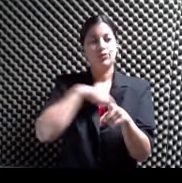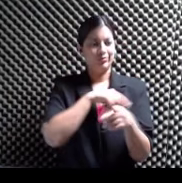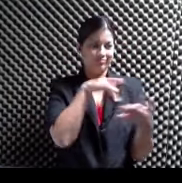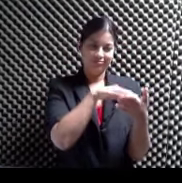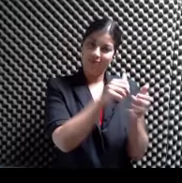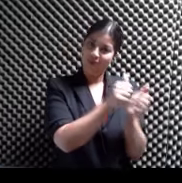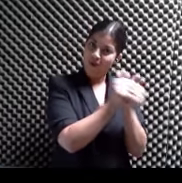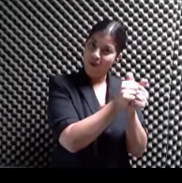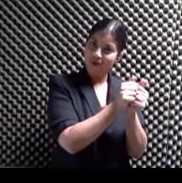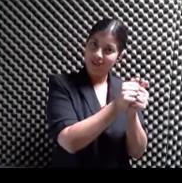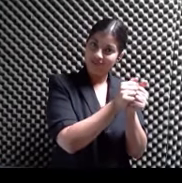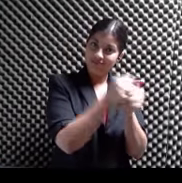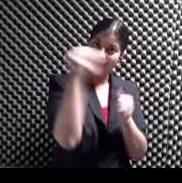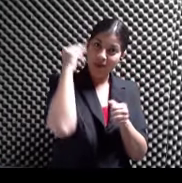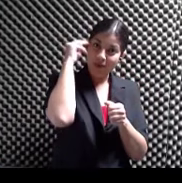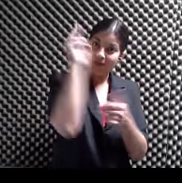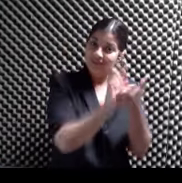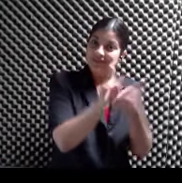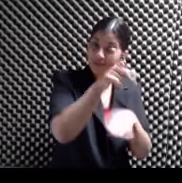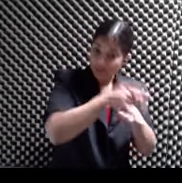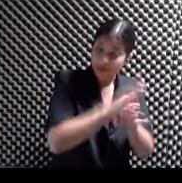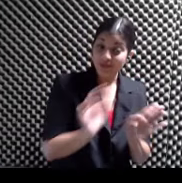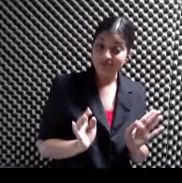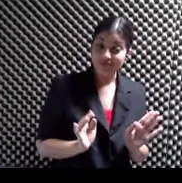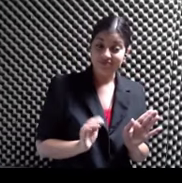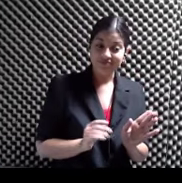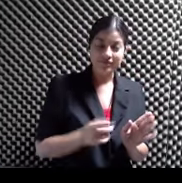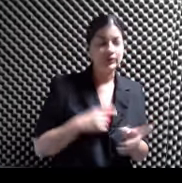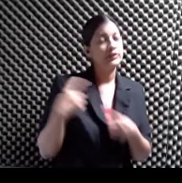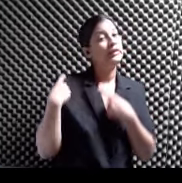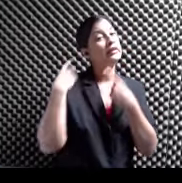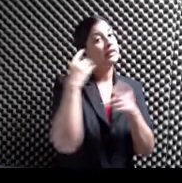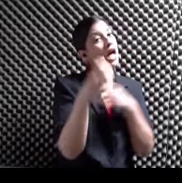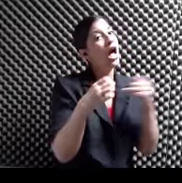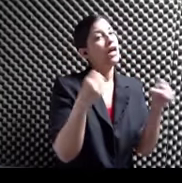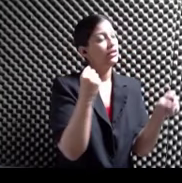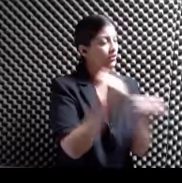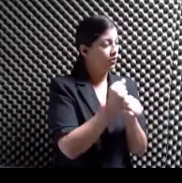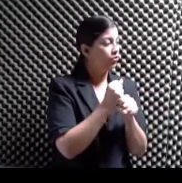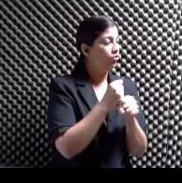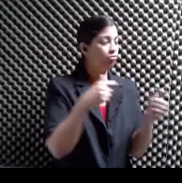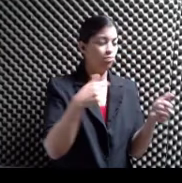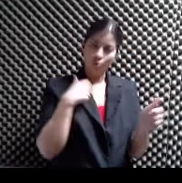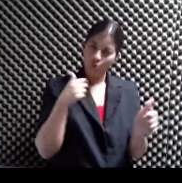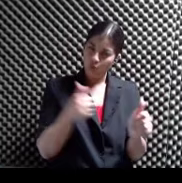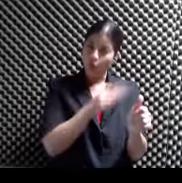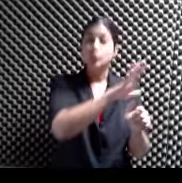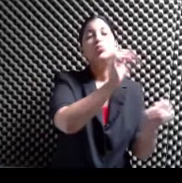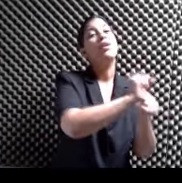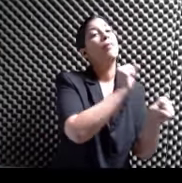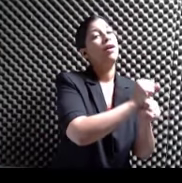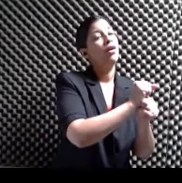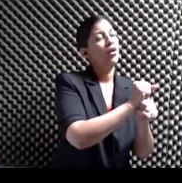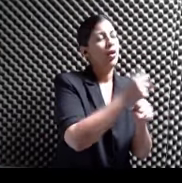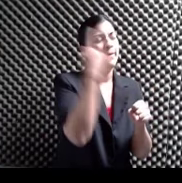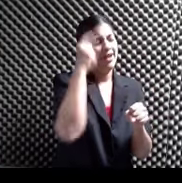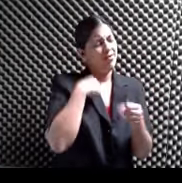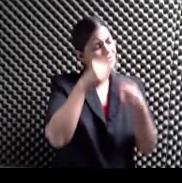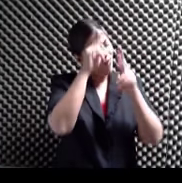la universidad De Puerto Rico Hace que Hace muchísimos años Que bueno Que vengo siguiendo su trabajo Así que Me llena de un honor muy grande Al igual